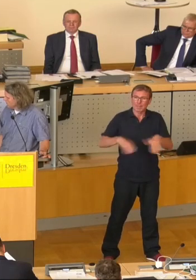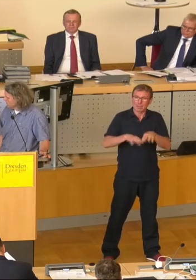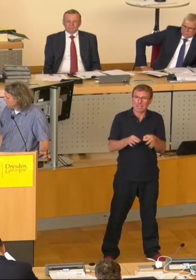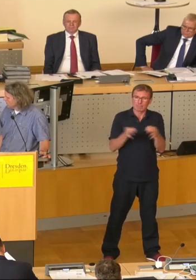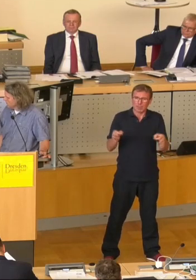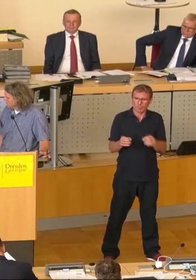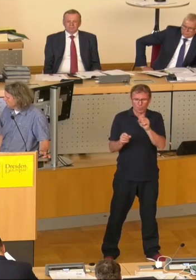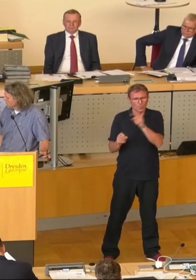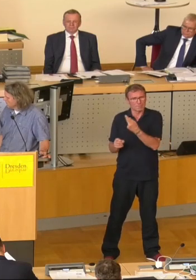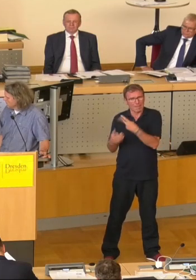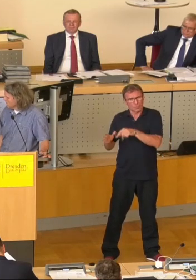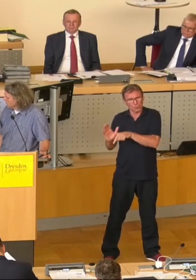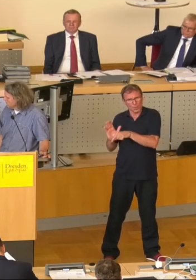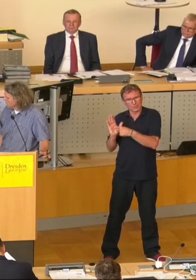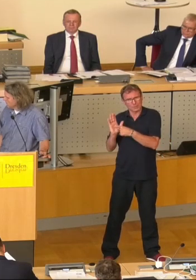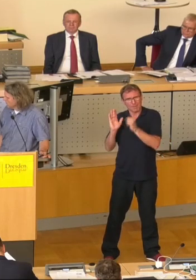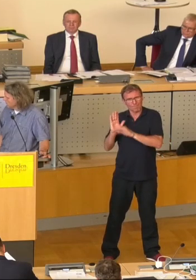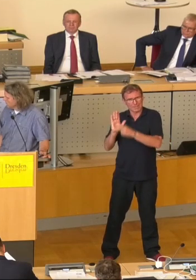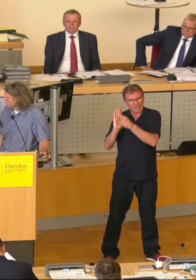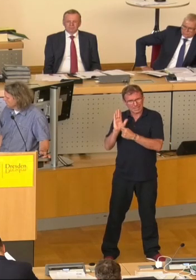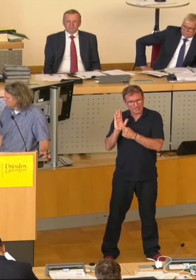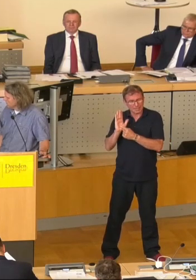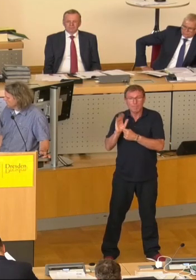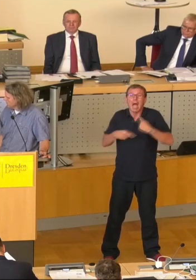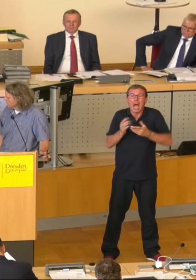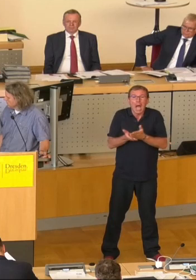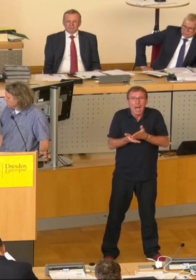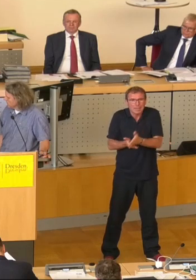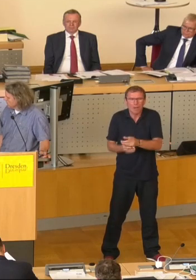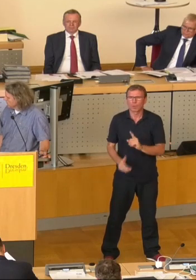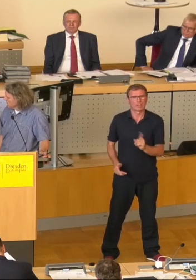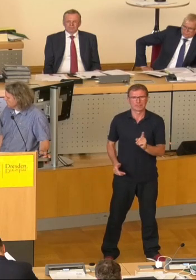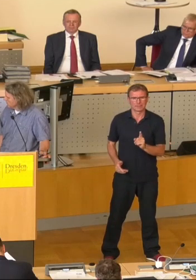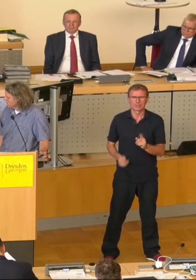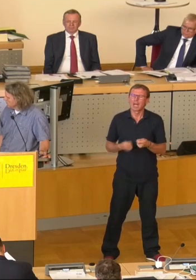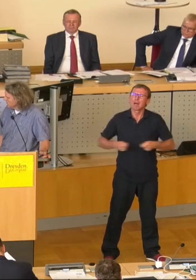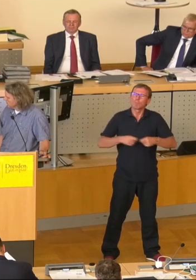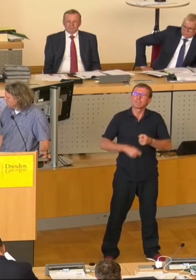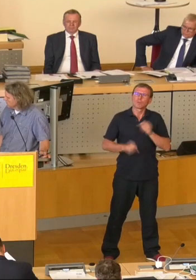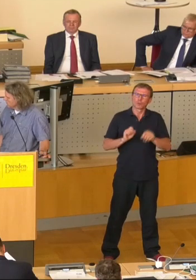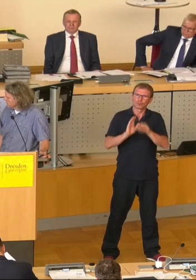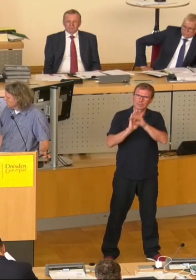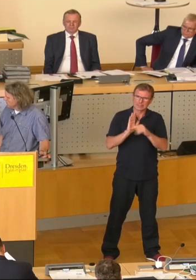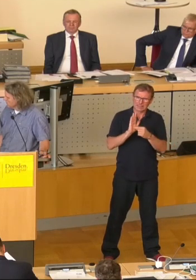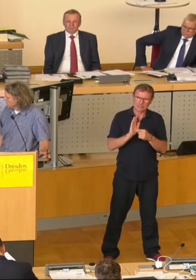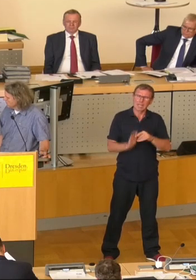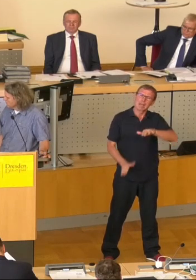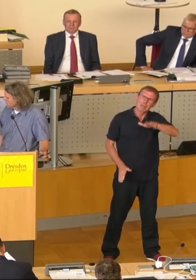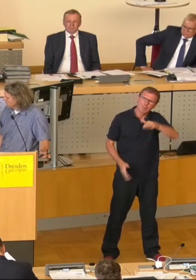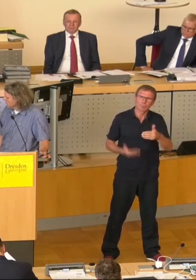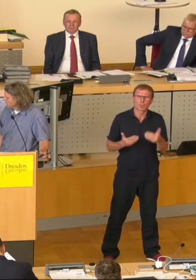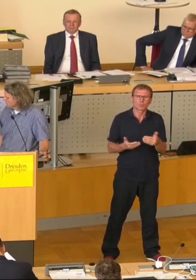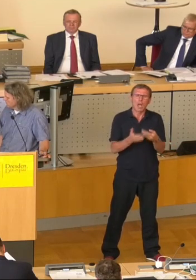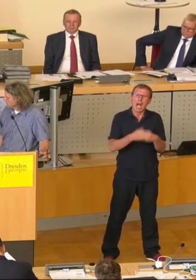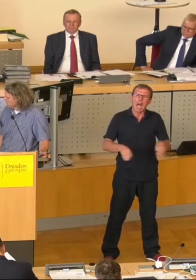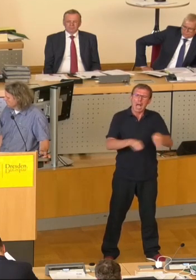1992 festgelegt worden sind, auf Dauer angelegt worden. Nach dem Bundesnaturschutzgesetz ist es manchmal geboten,